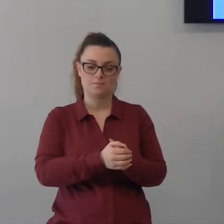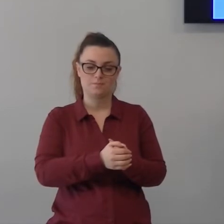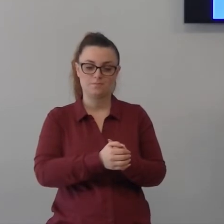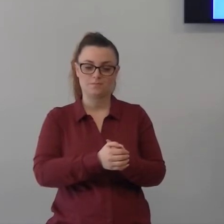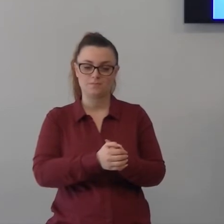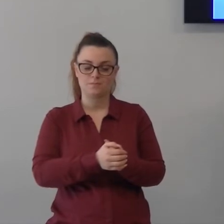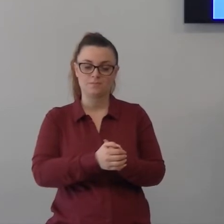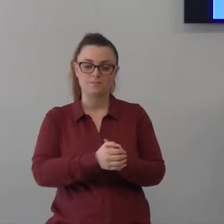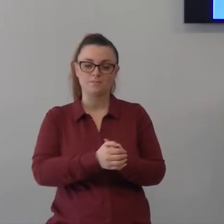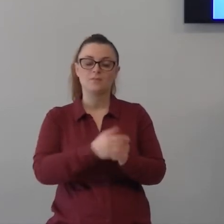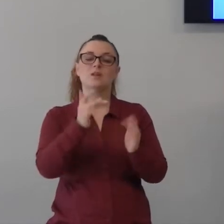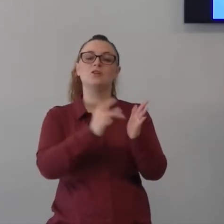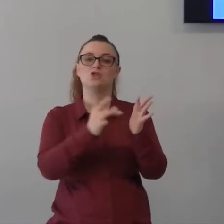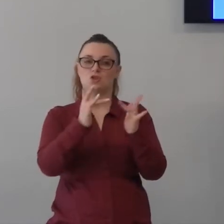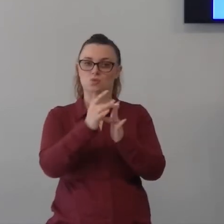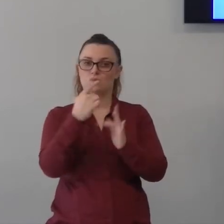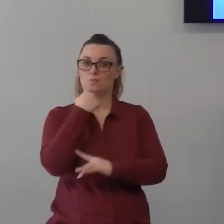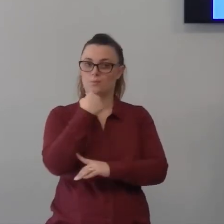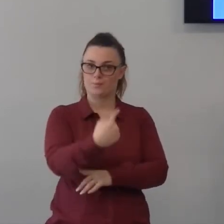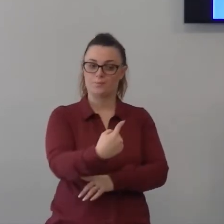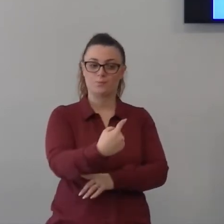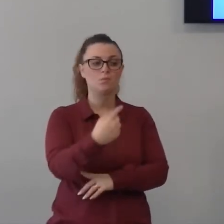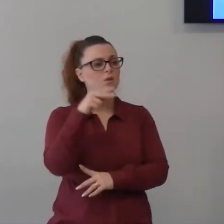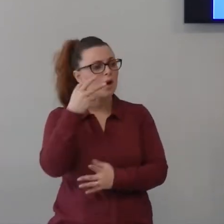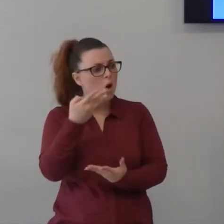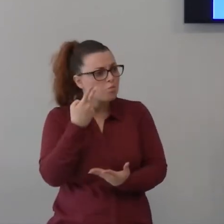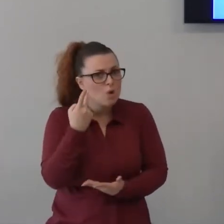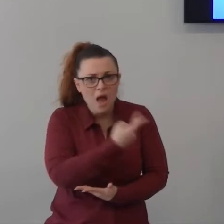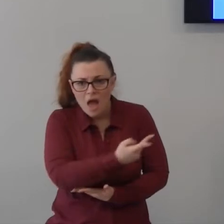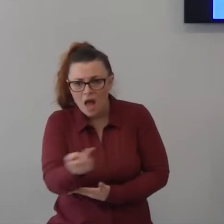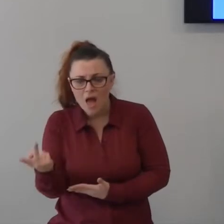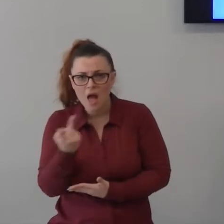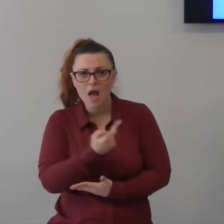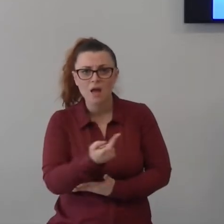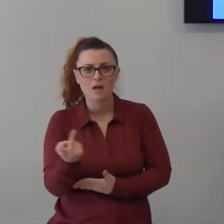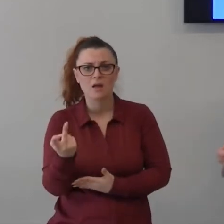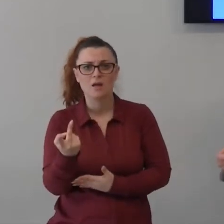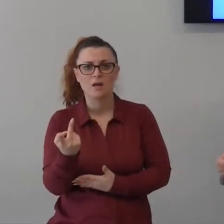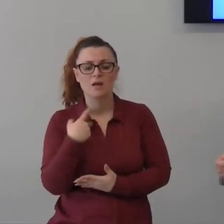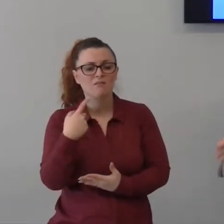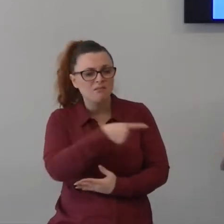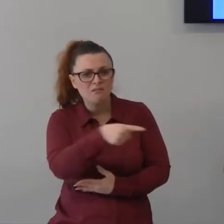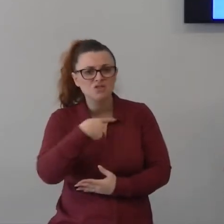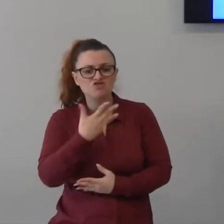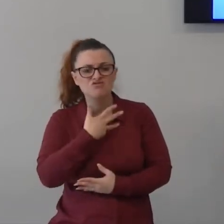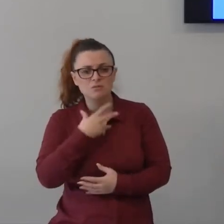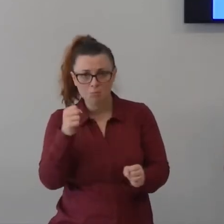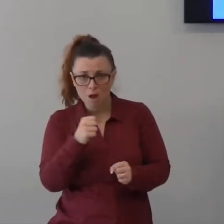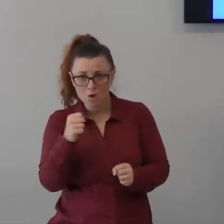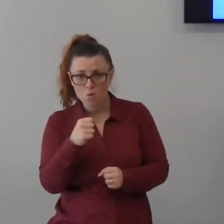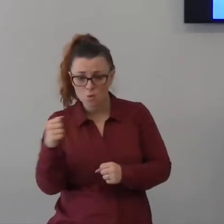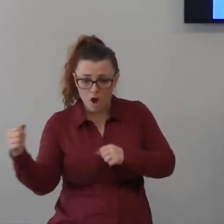Gesù dice che cosa guardate la fonte della vostra paura le onde